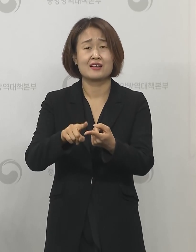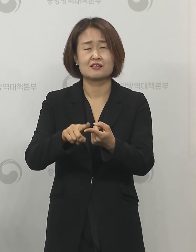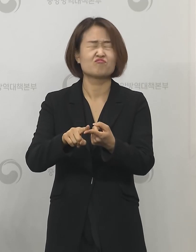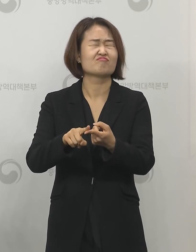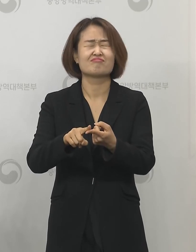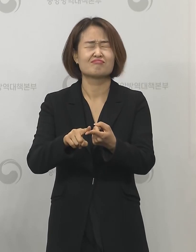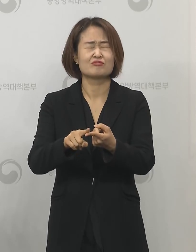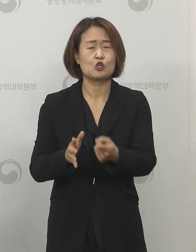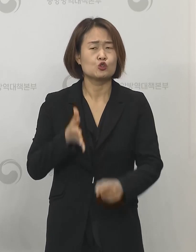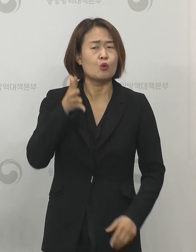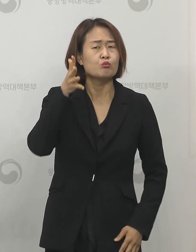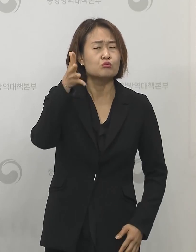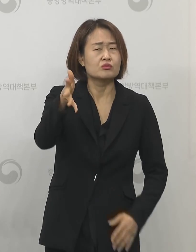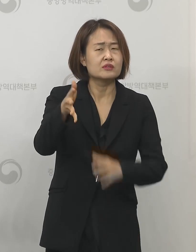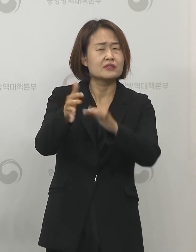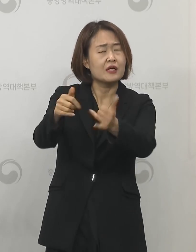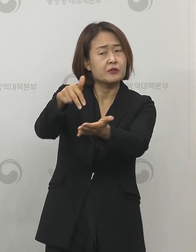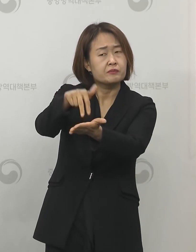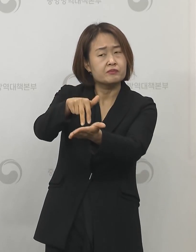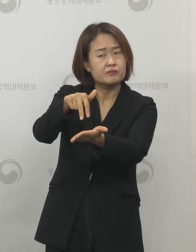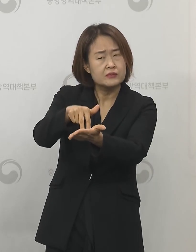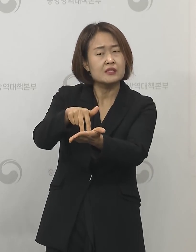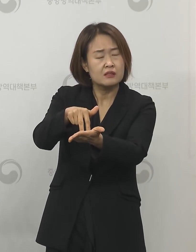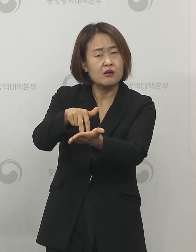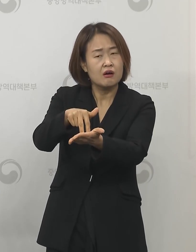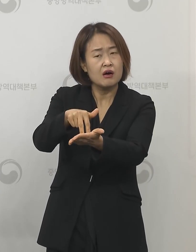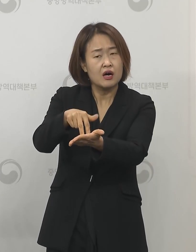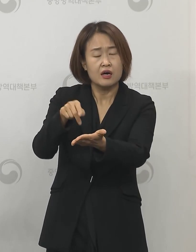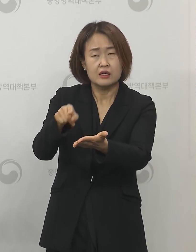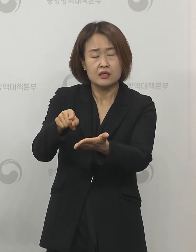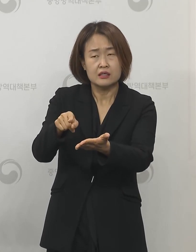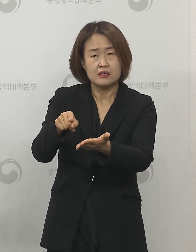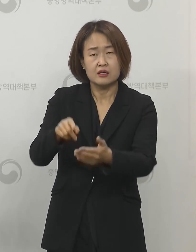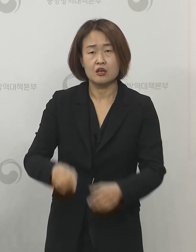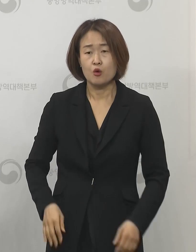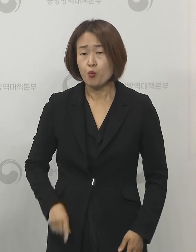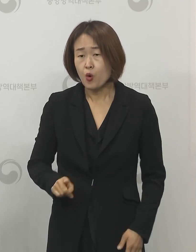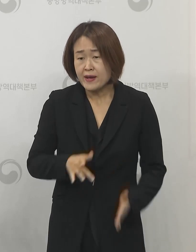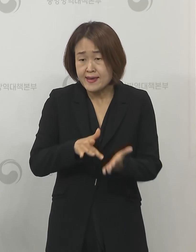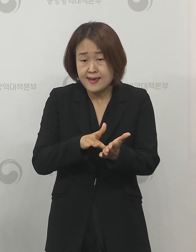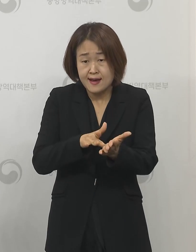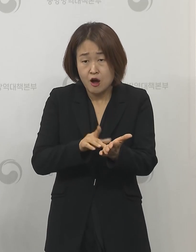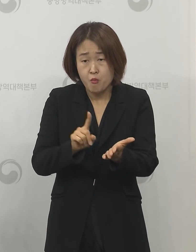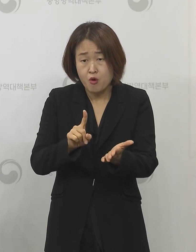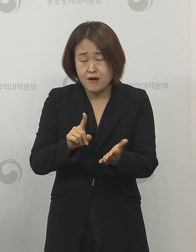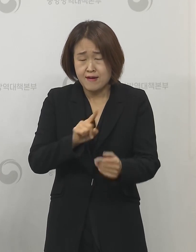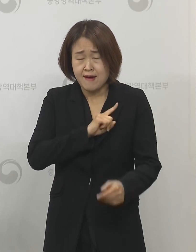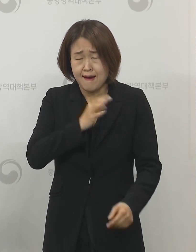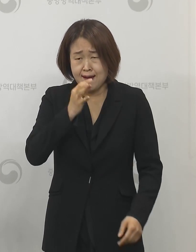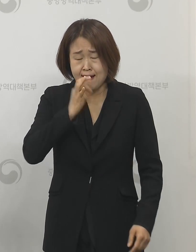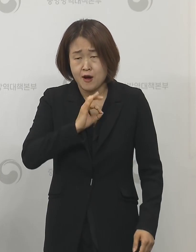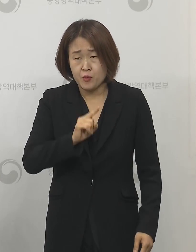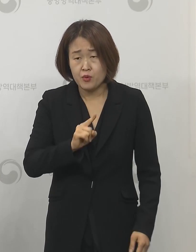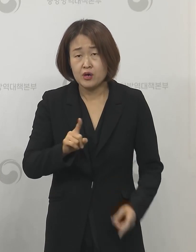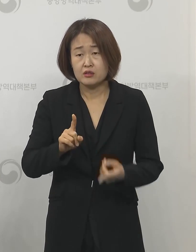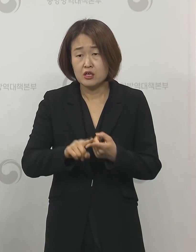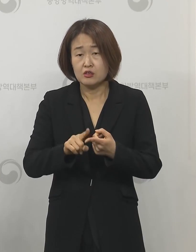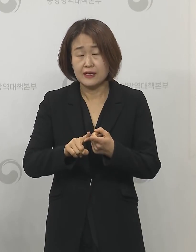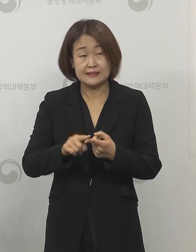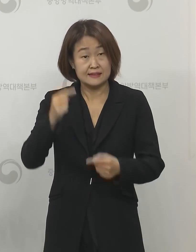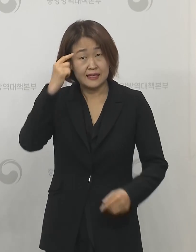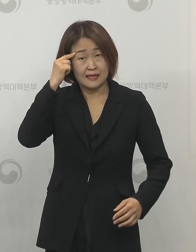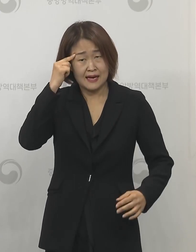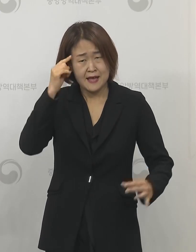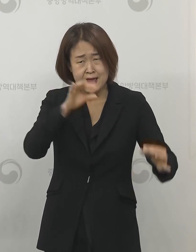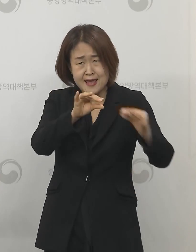아직까지 전문가들 사이에서도 이 부분이 어떤 약제가 효과적일지에 대한 어떤 일치된